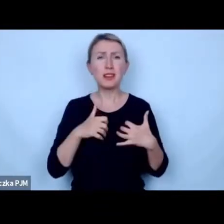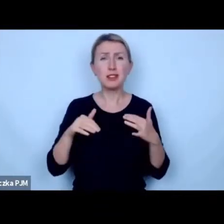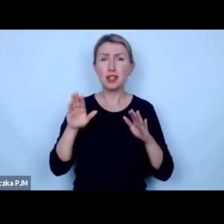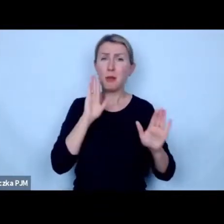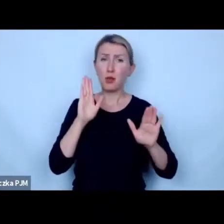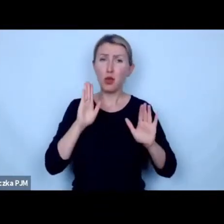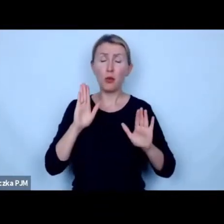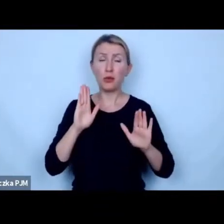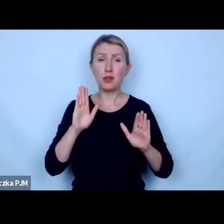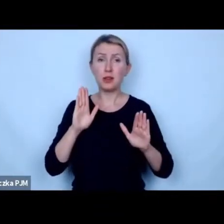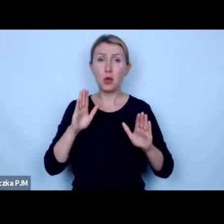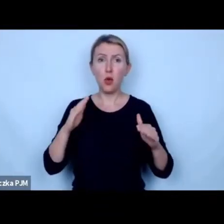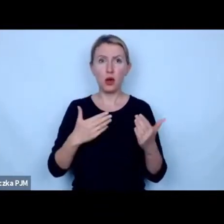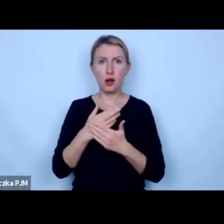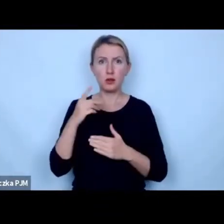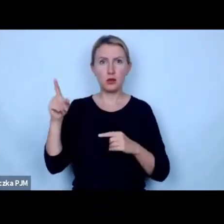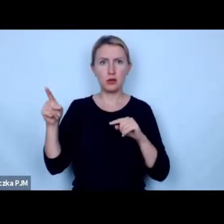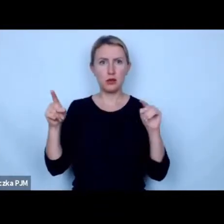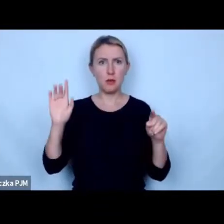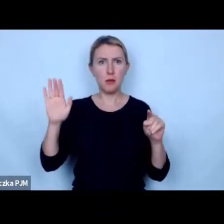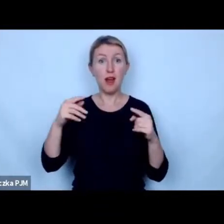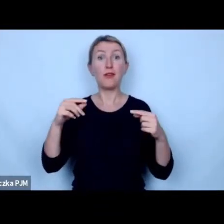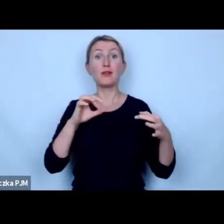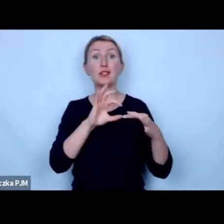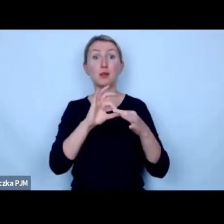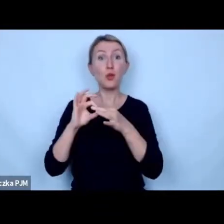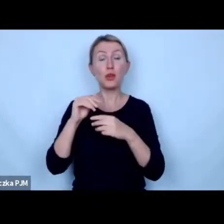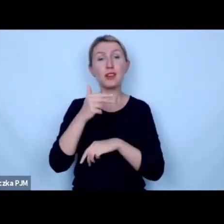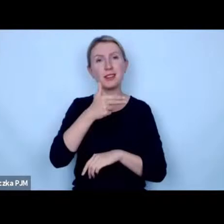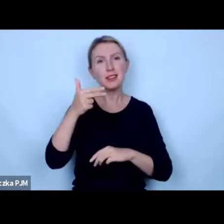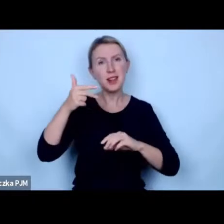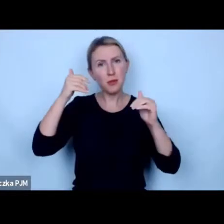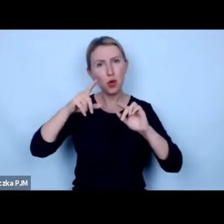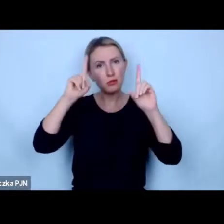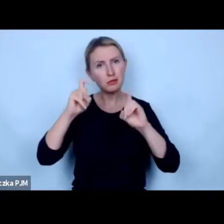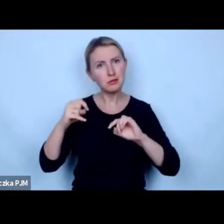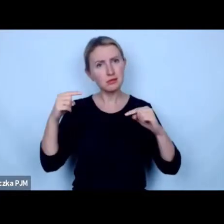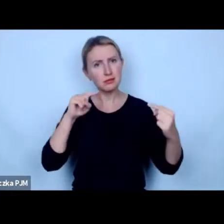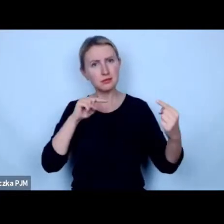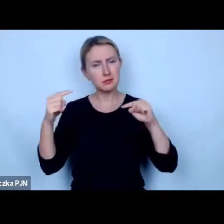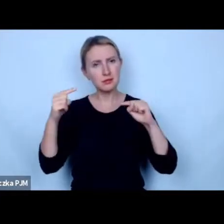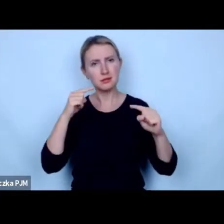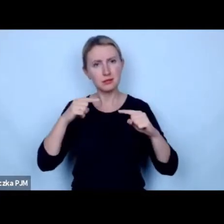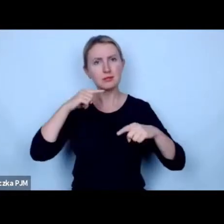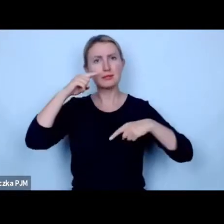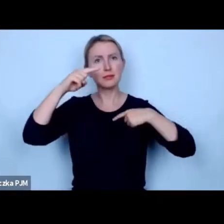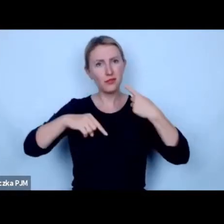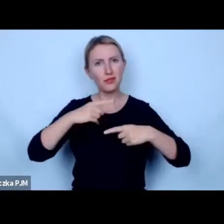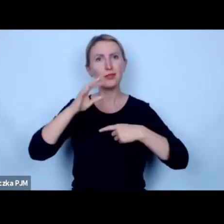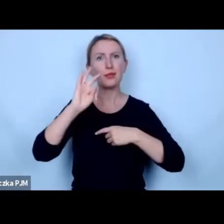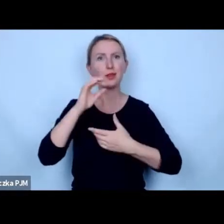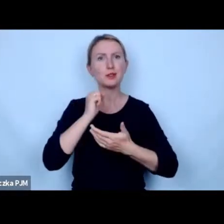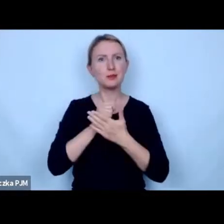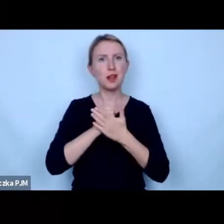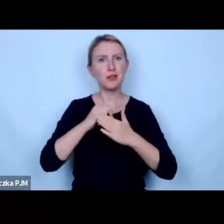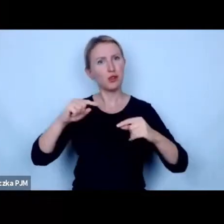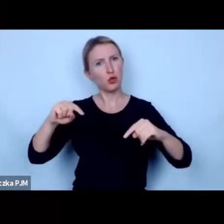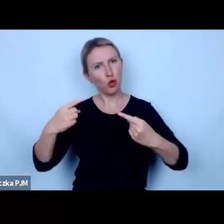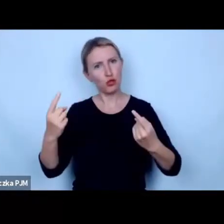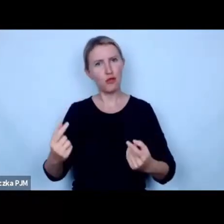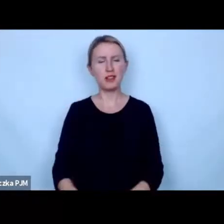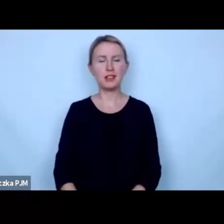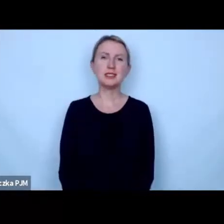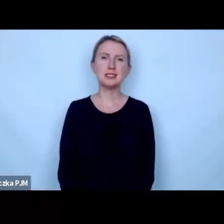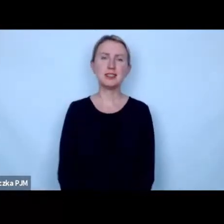okazuje się że te dwie strony mają jakiś wspólny temat wokół którego mogą zacząć dyskusję i przejść potem do tych rzeczy które są dużo bardziej kontrowersycyjne